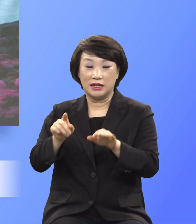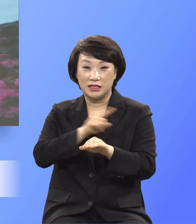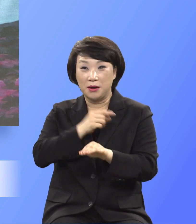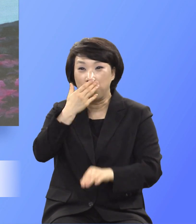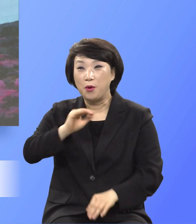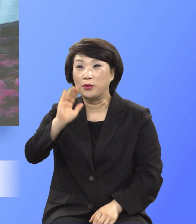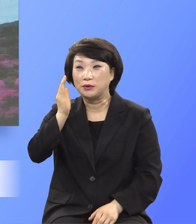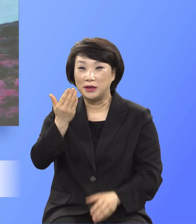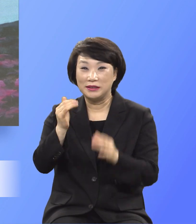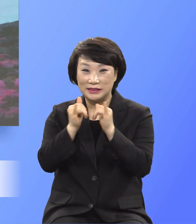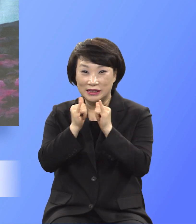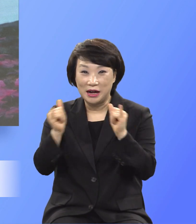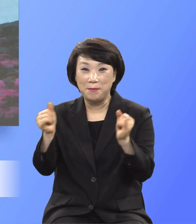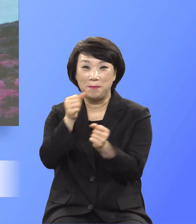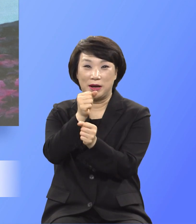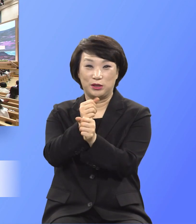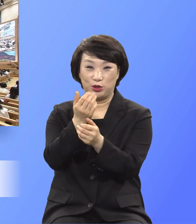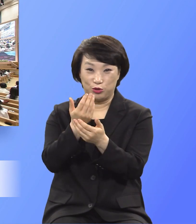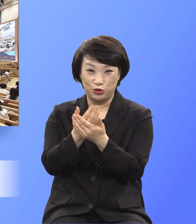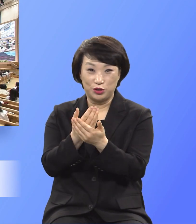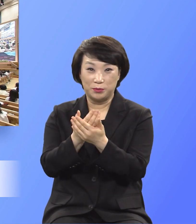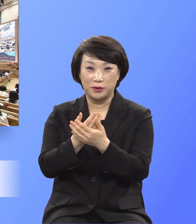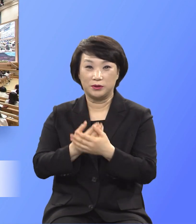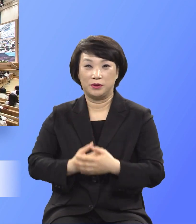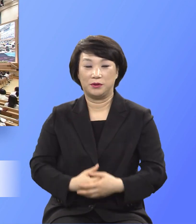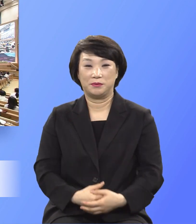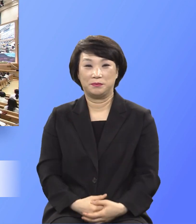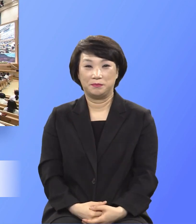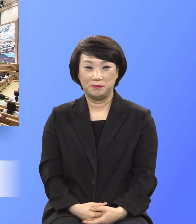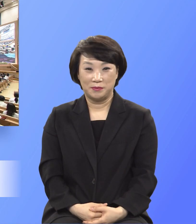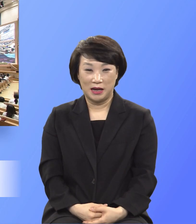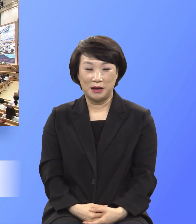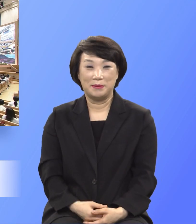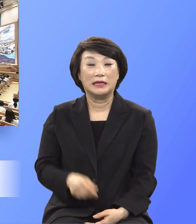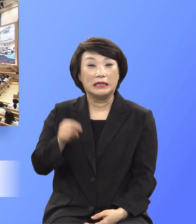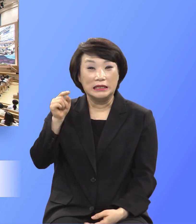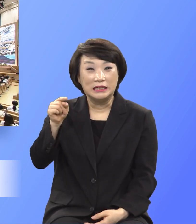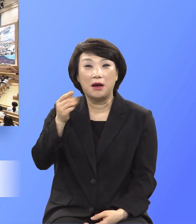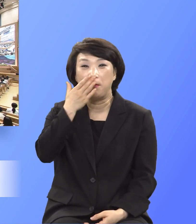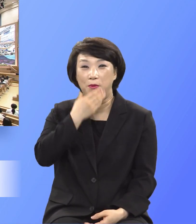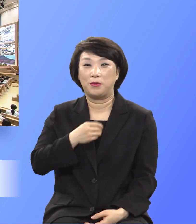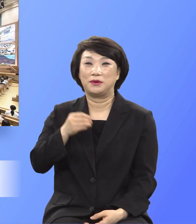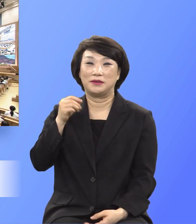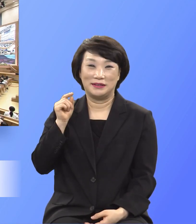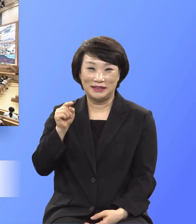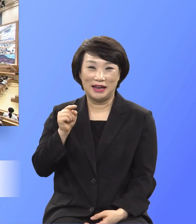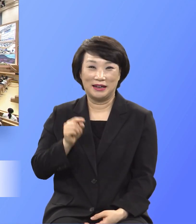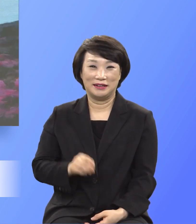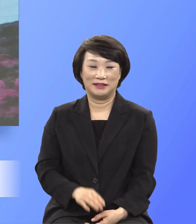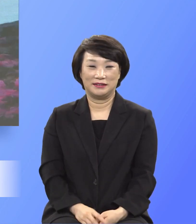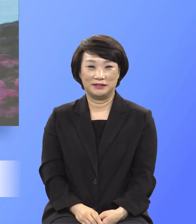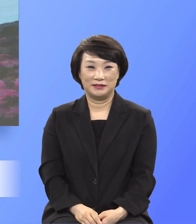자를 만들어 주시옵소서 이게 복입니다. 하나님은